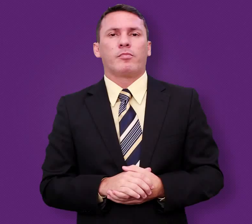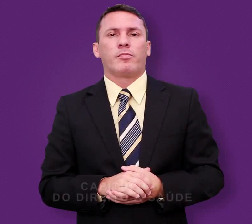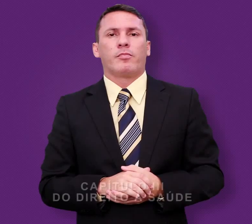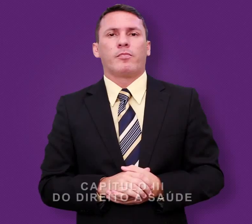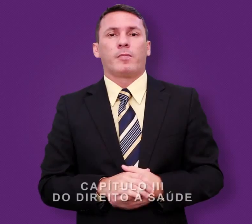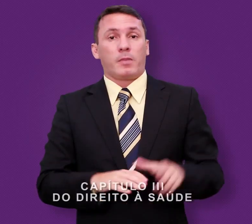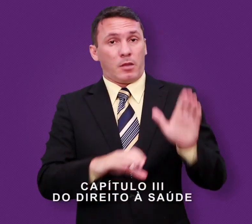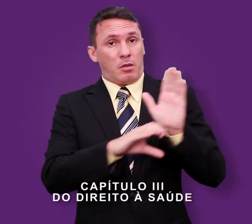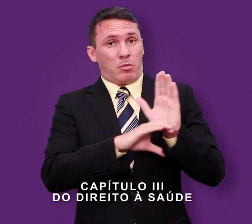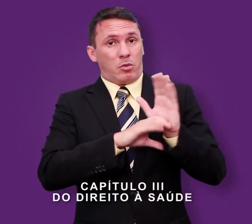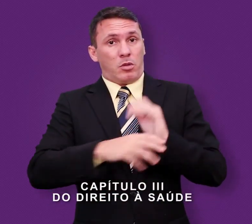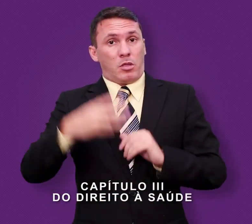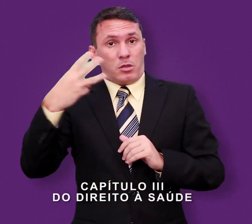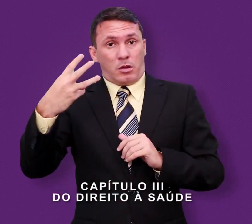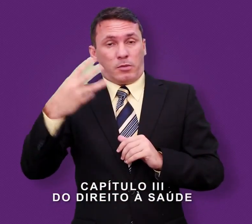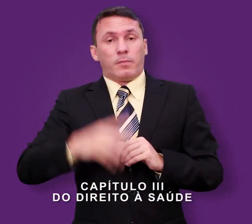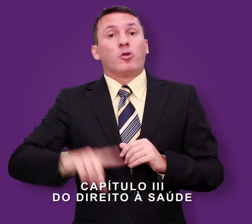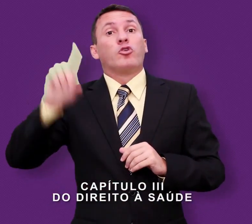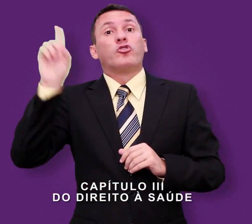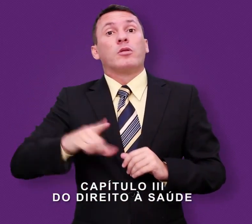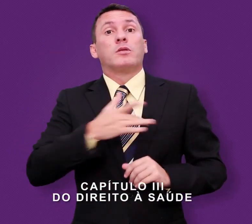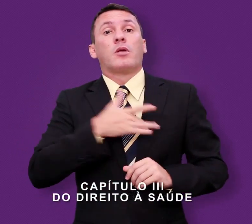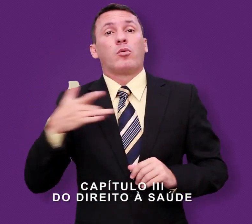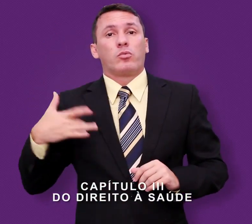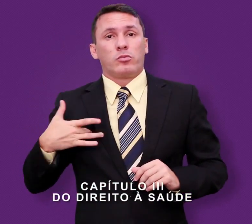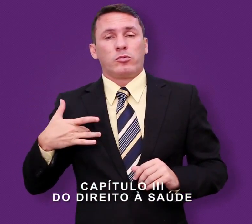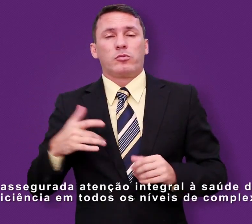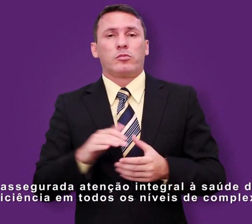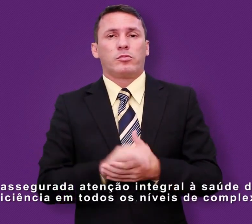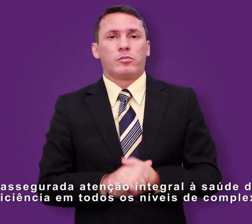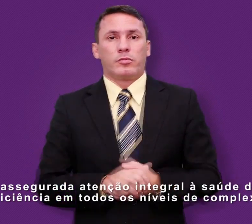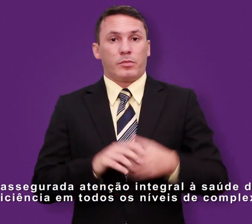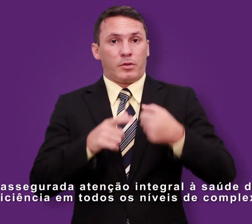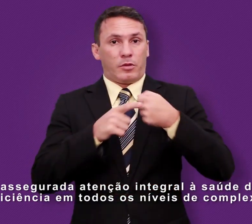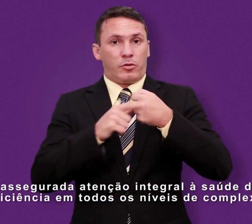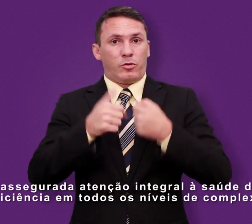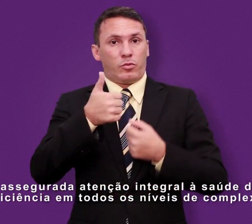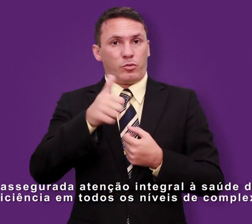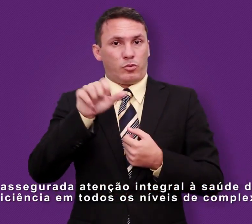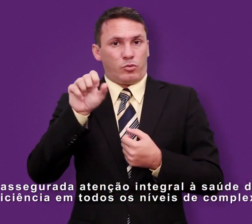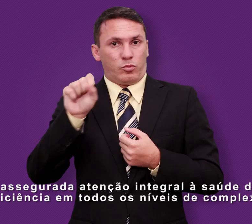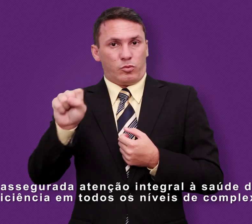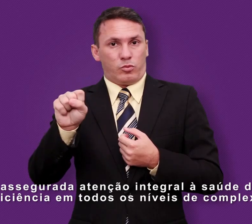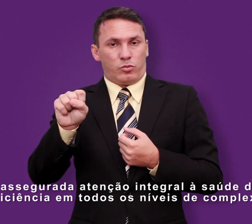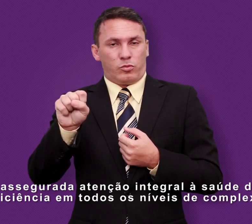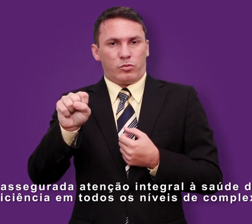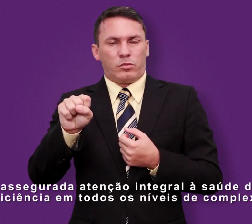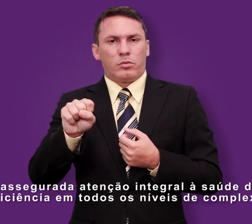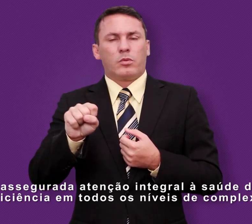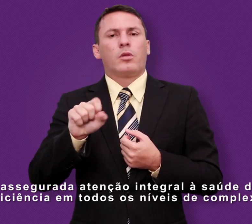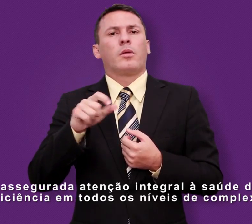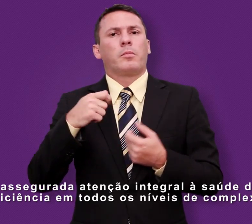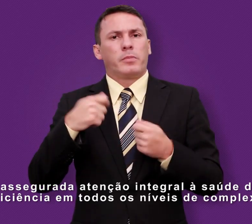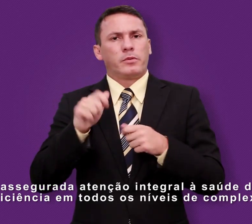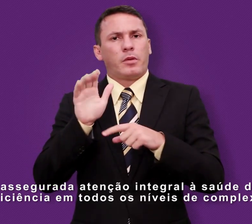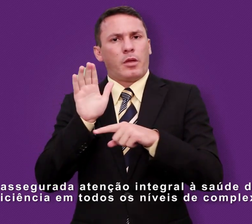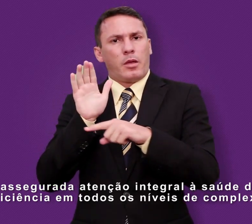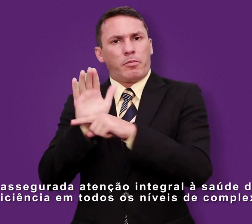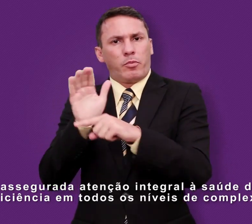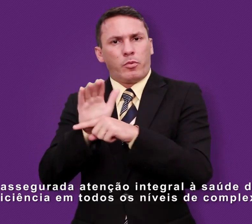CAPÍTULO 3 DO DIREITO À SAÚDE Artigo 18. É assegurada a atenção integral à